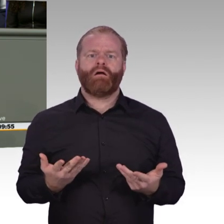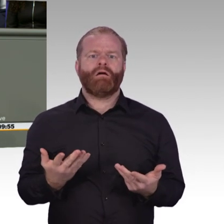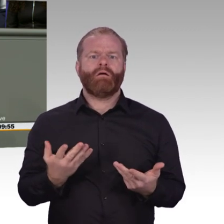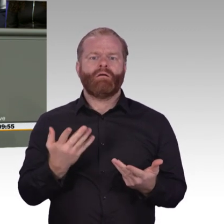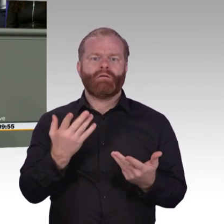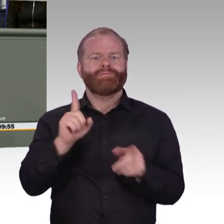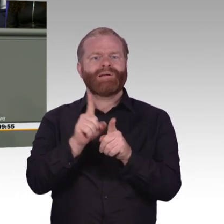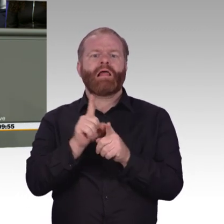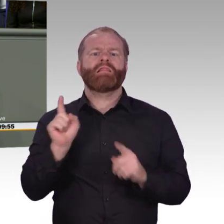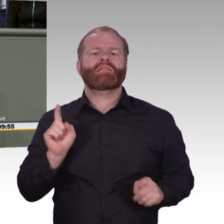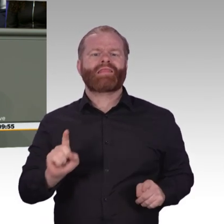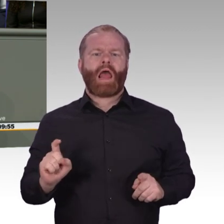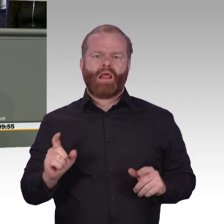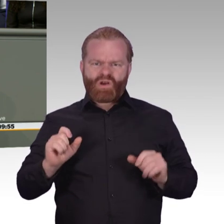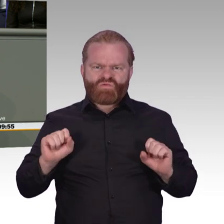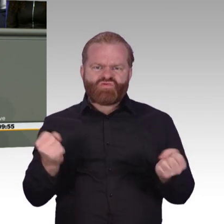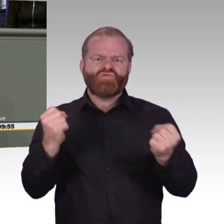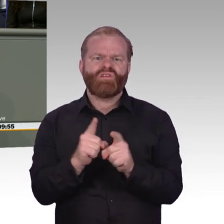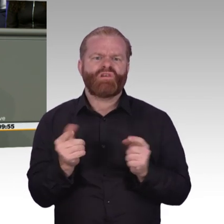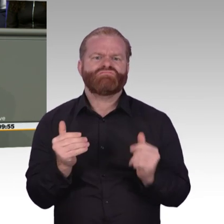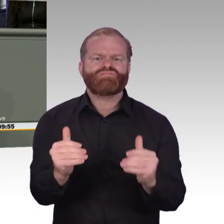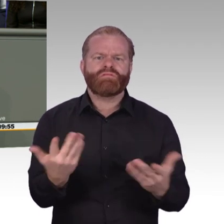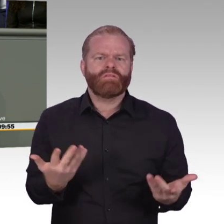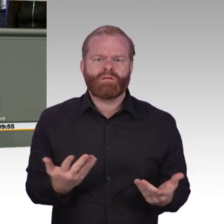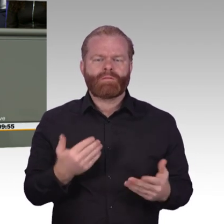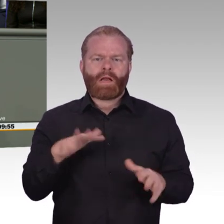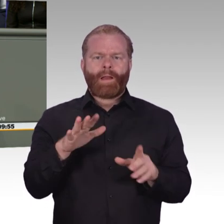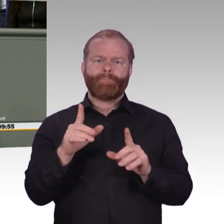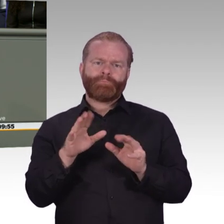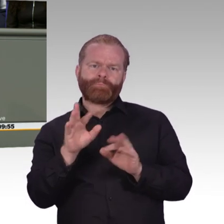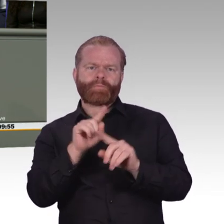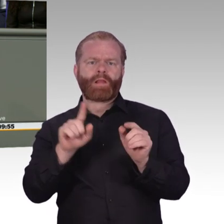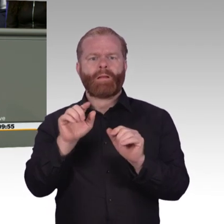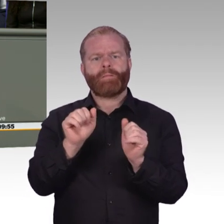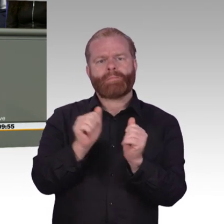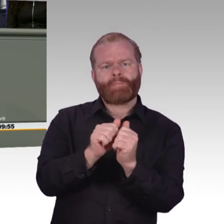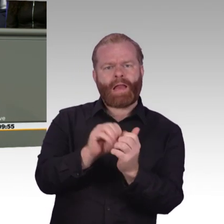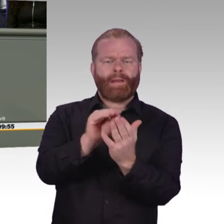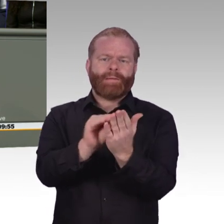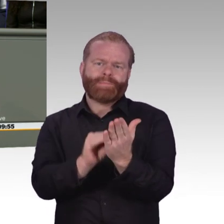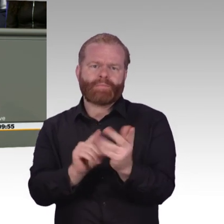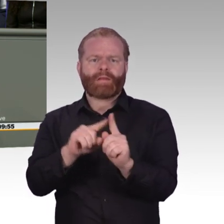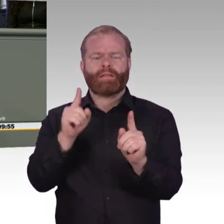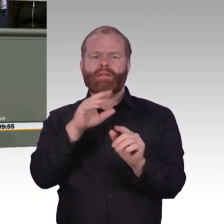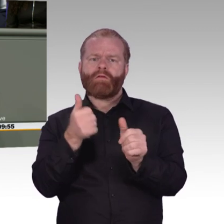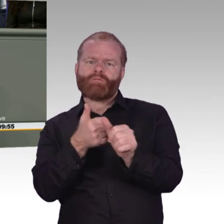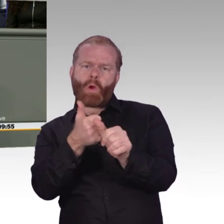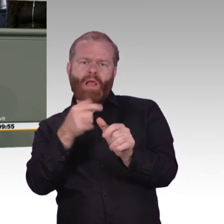Transformation. Die digitale Transformation von Wirtschaft, von Gesellschaft und auch von Politik. Und gerade in der Politik